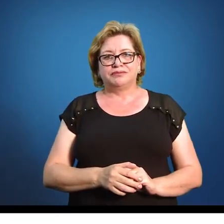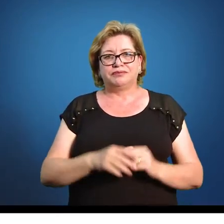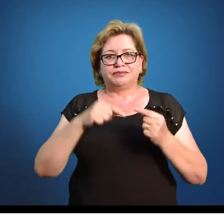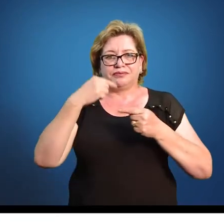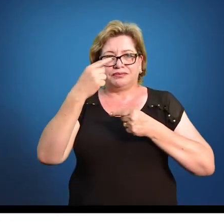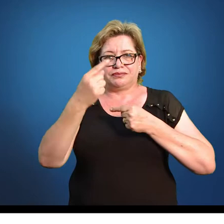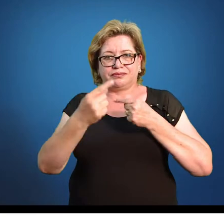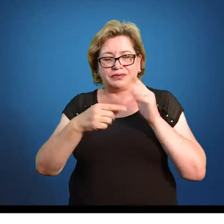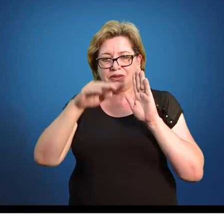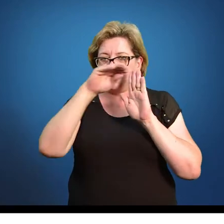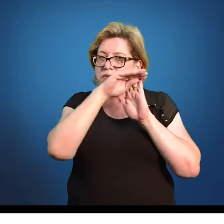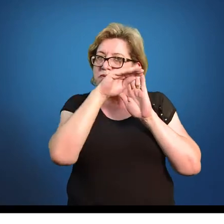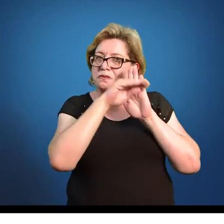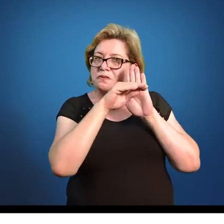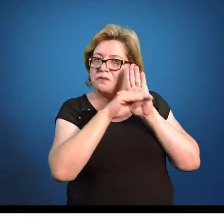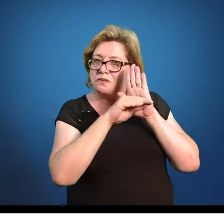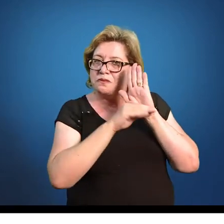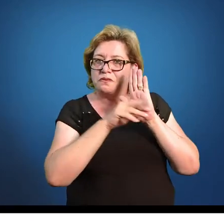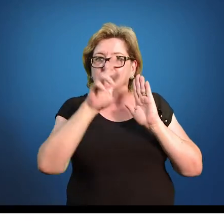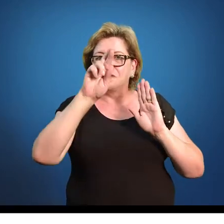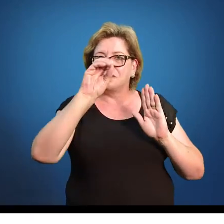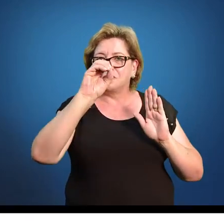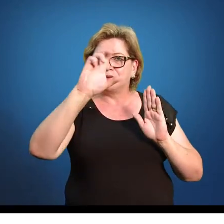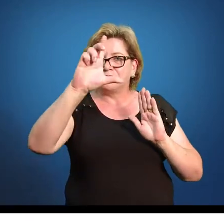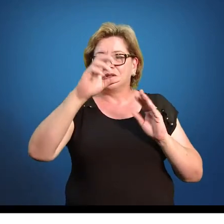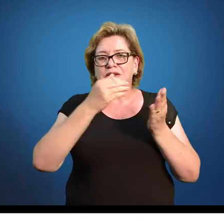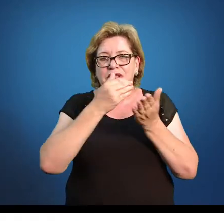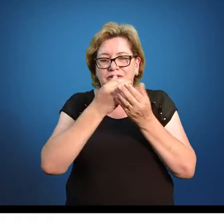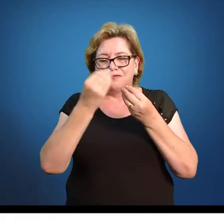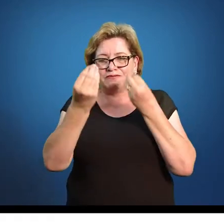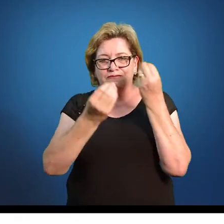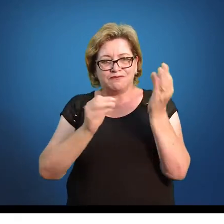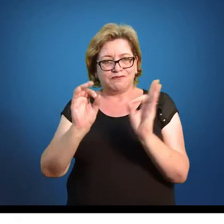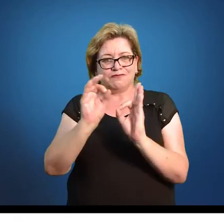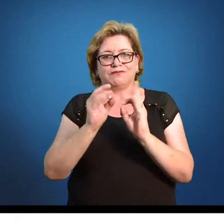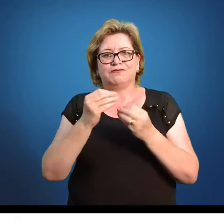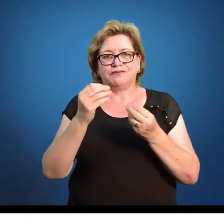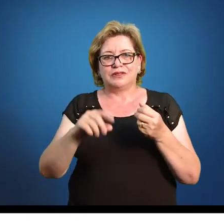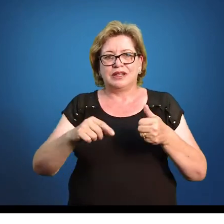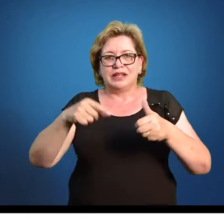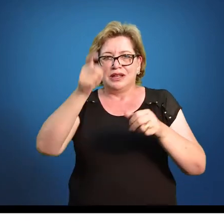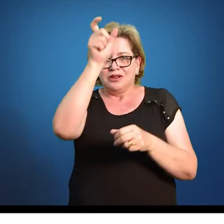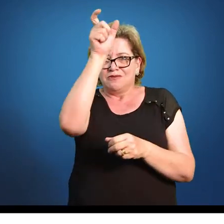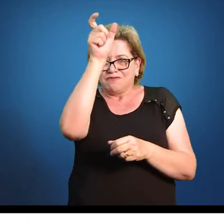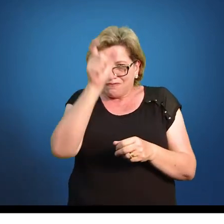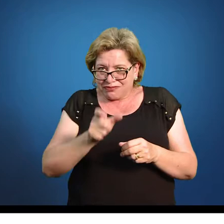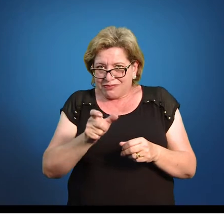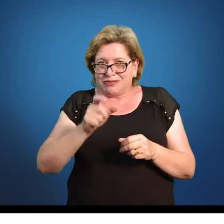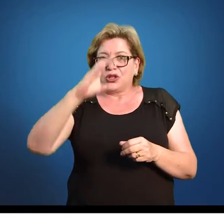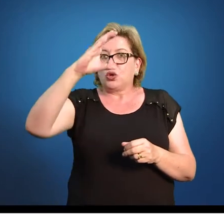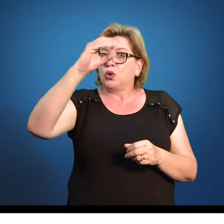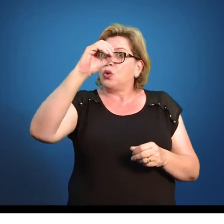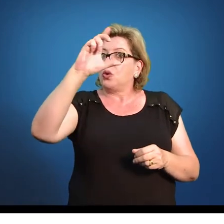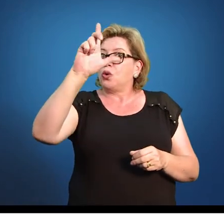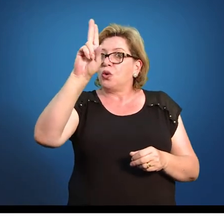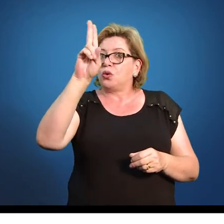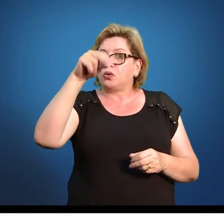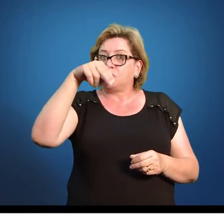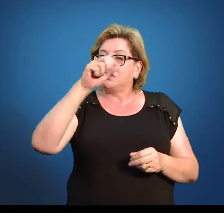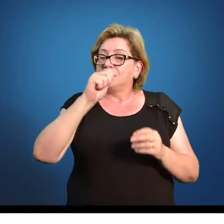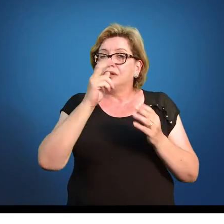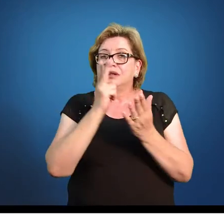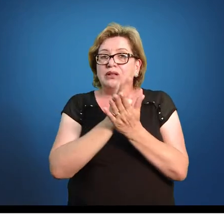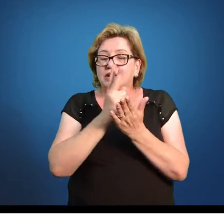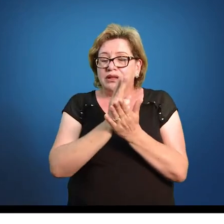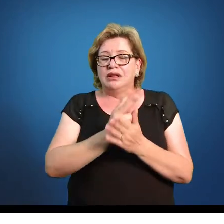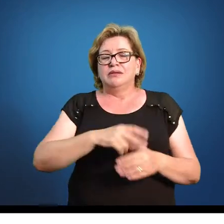a partir do nosso Rol, nós vamos construir a nossa distribuição de frequência. Na primeira coluna da nossa distribuição, sempre vai a